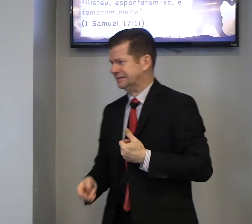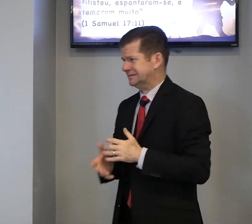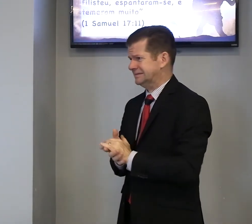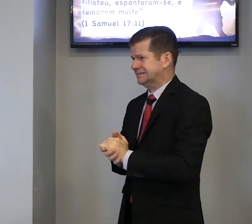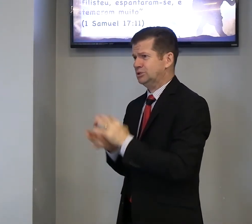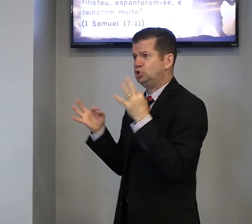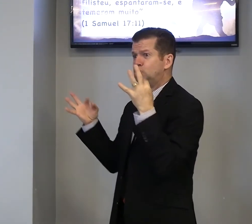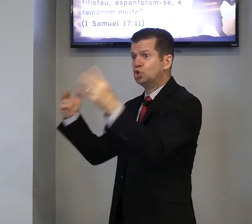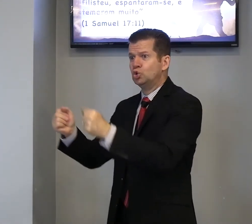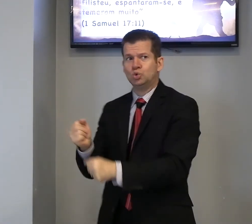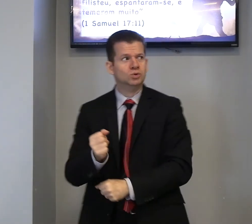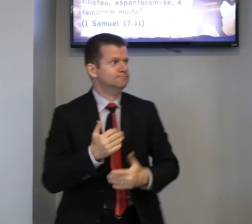tudo,